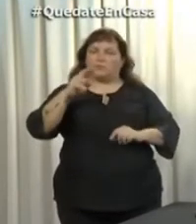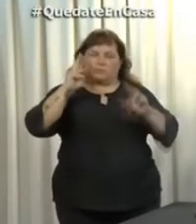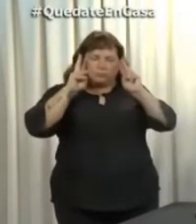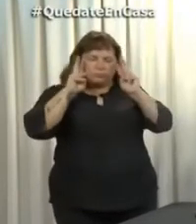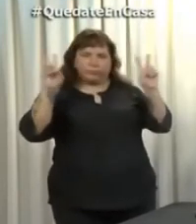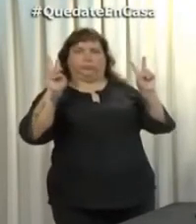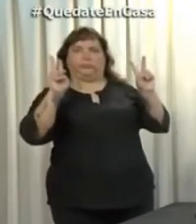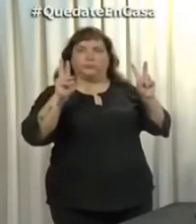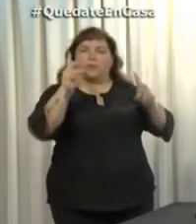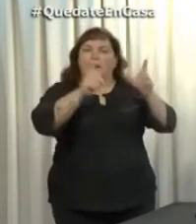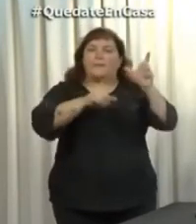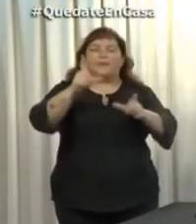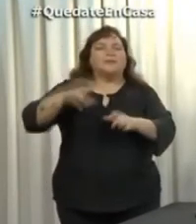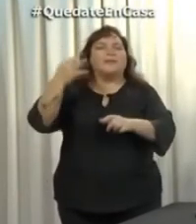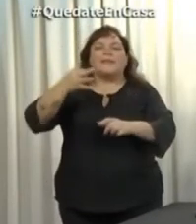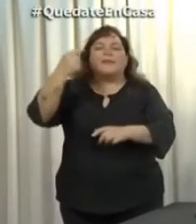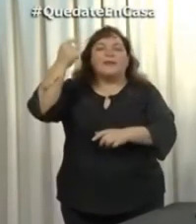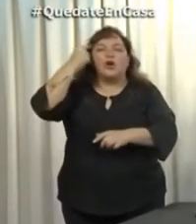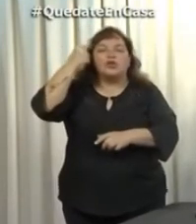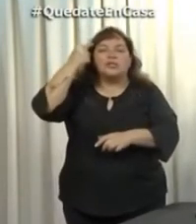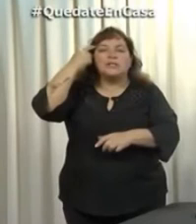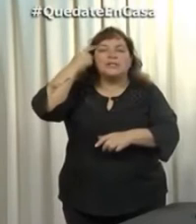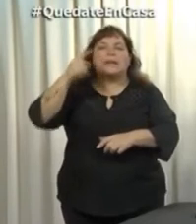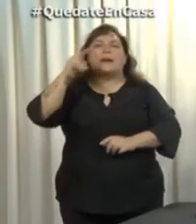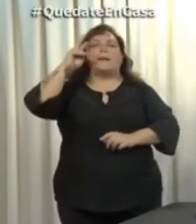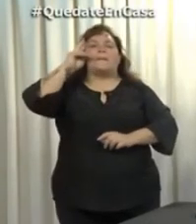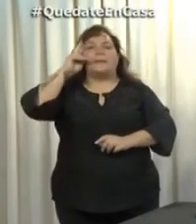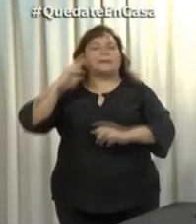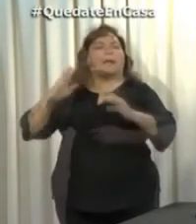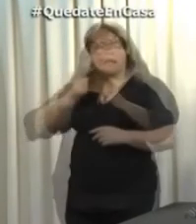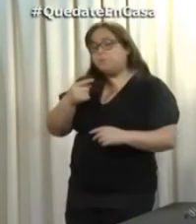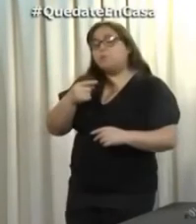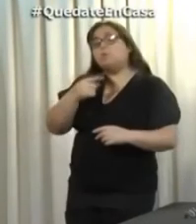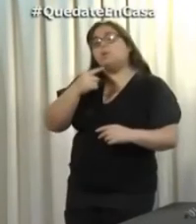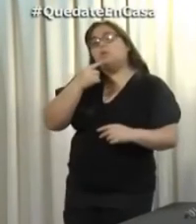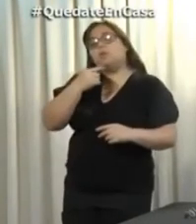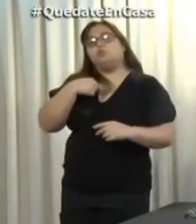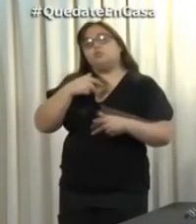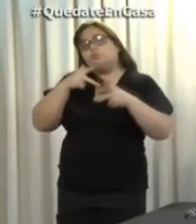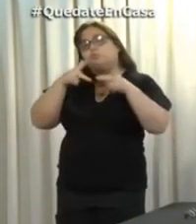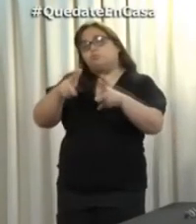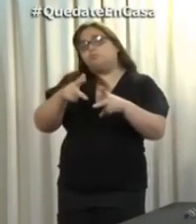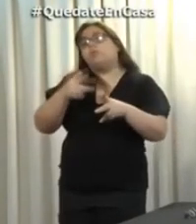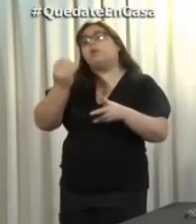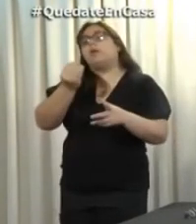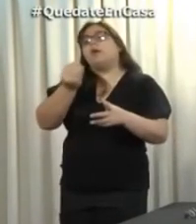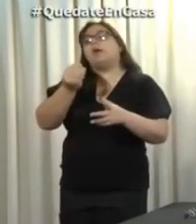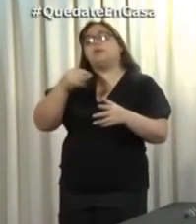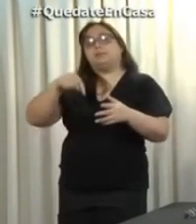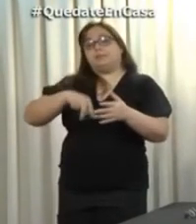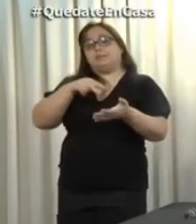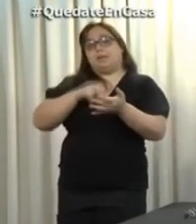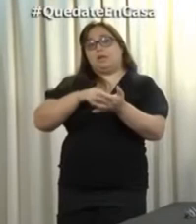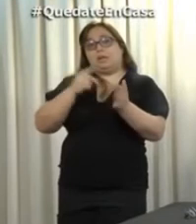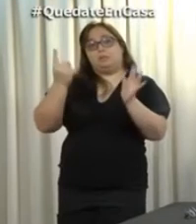la gente debe tomar conciencia de respetar la cuarentena. La disposición que sacó el gobierno de la